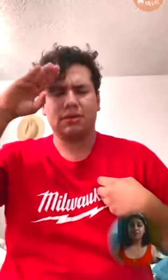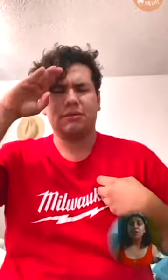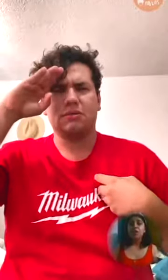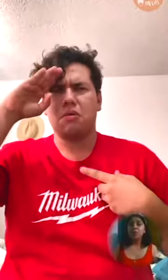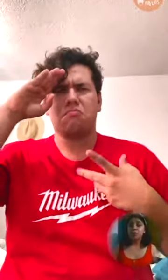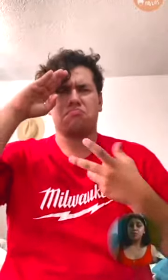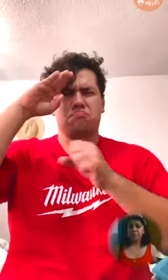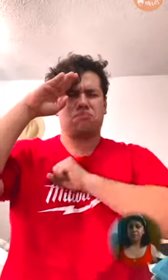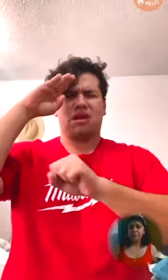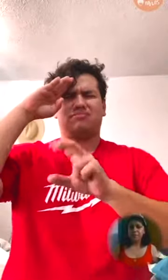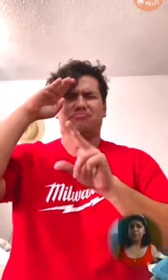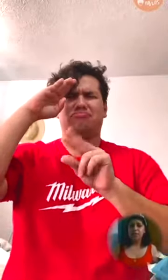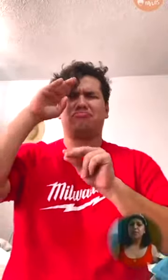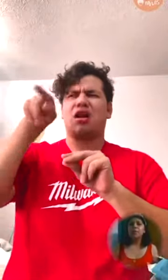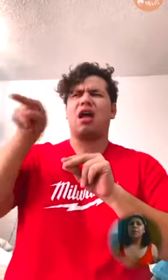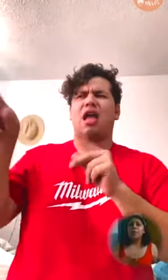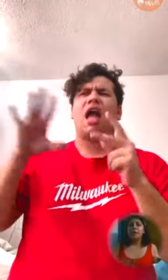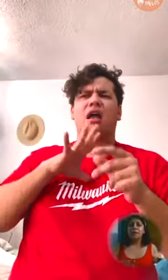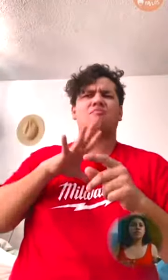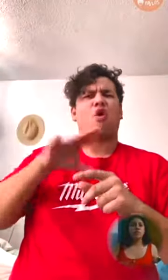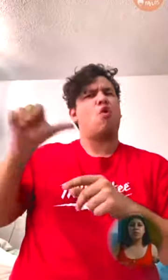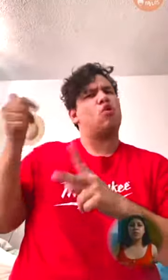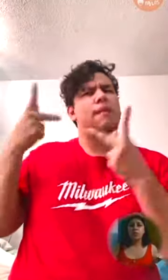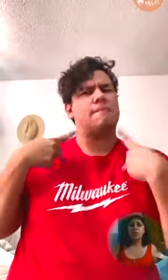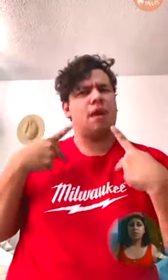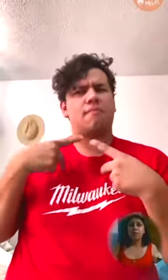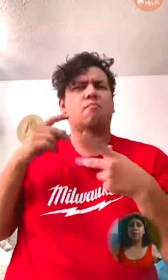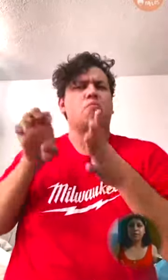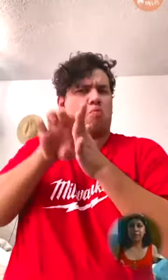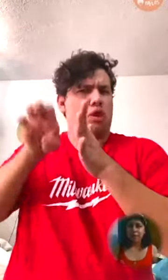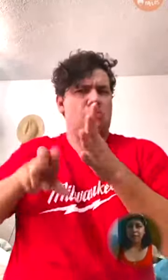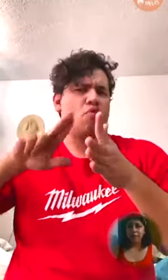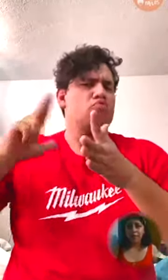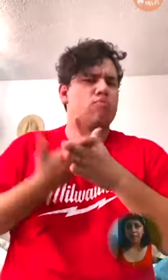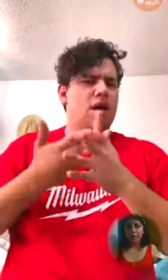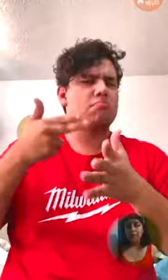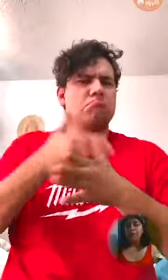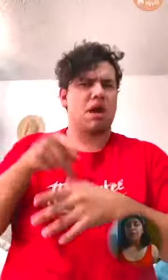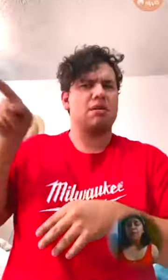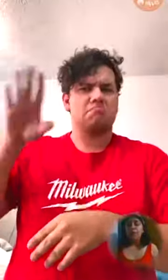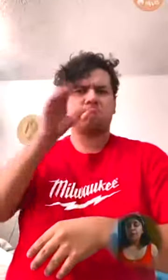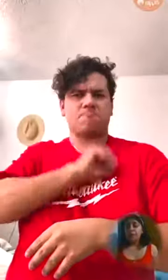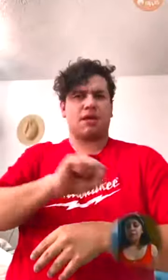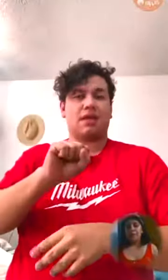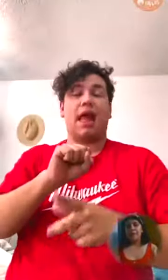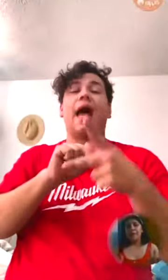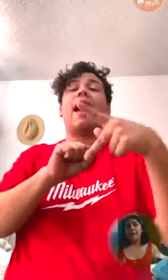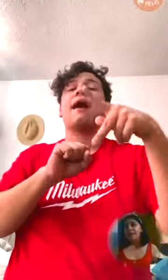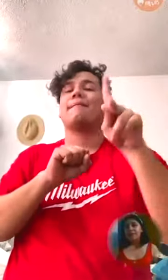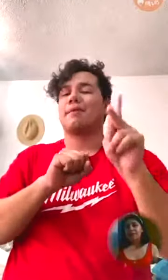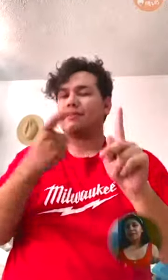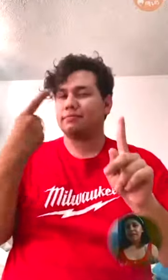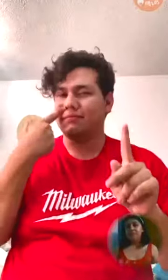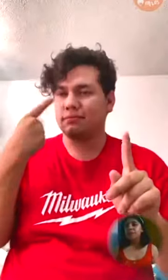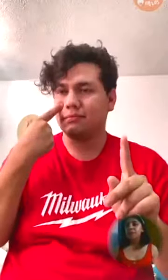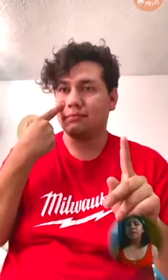no son tan malos comparados con los de un cruel criminal, por ejemplo. Pero hay que aclarar algo. El punto de